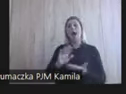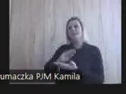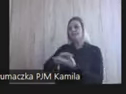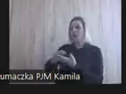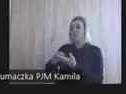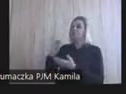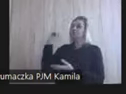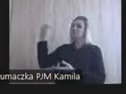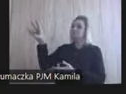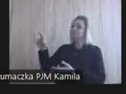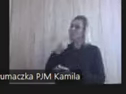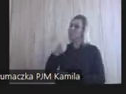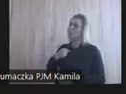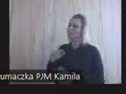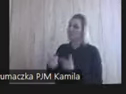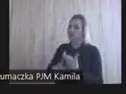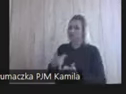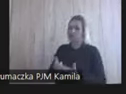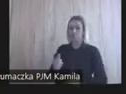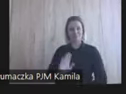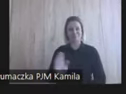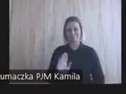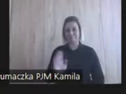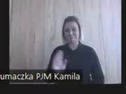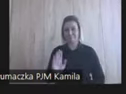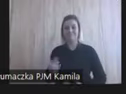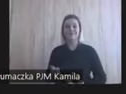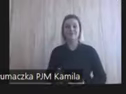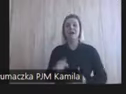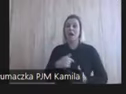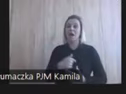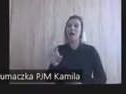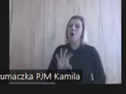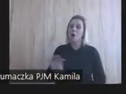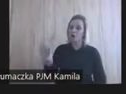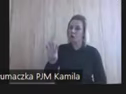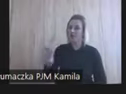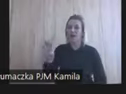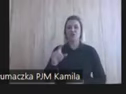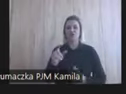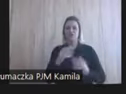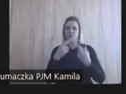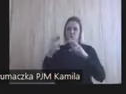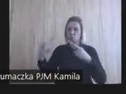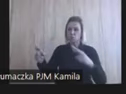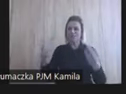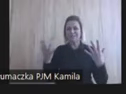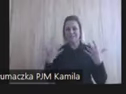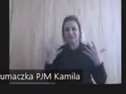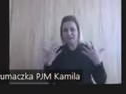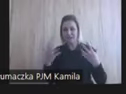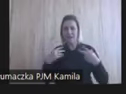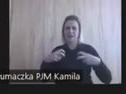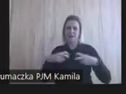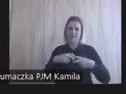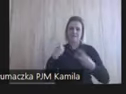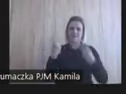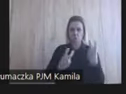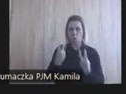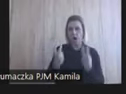powiedzą, jak to zrobili. Tylko, żeśmy oglądali spacery wirtualne, dobierali odpowiednią technologię,